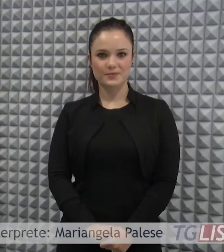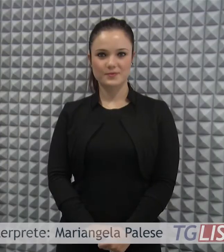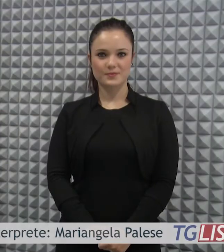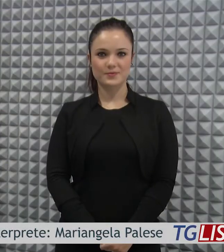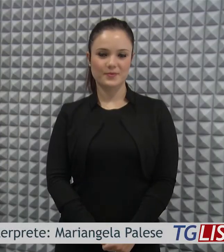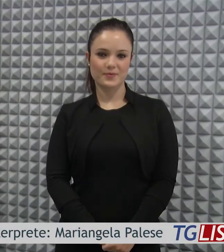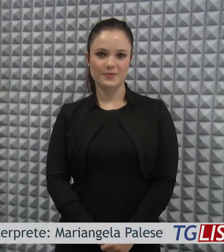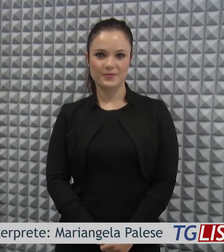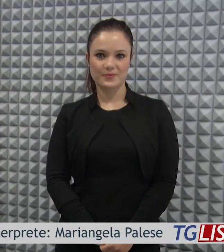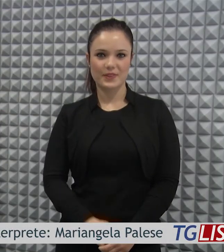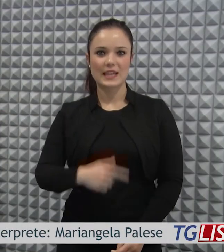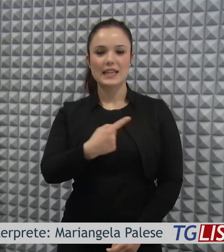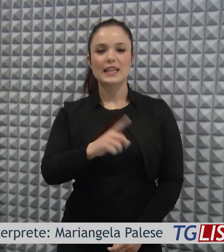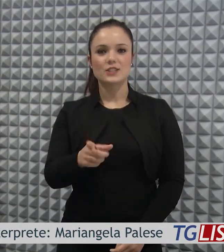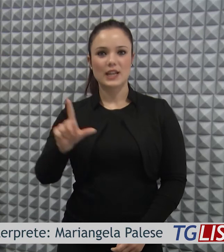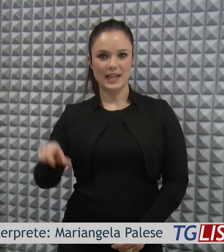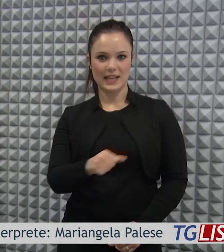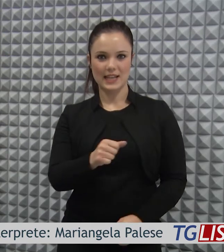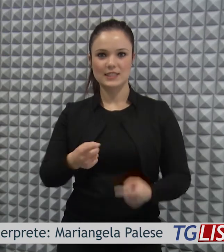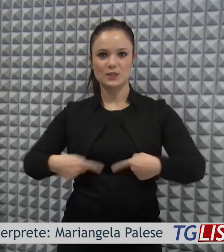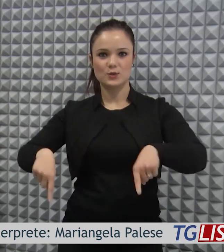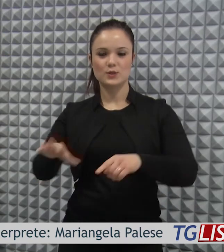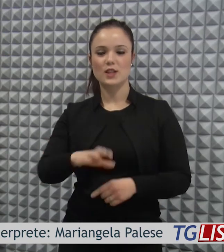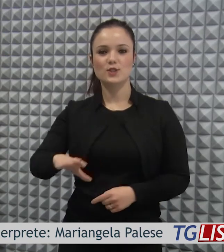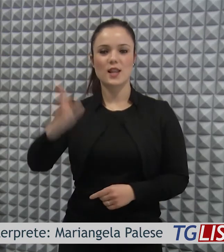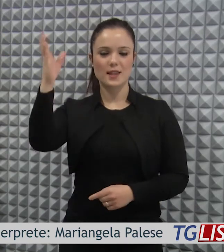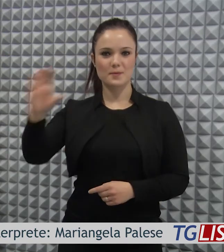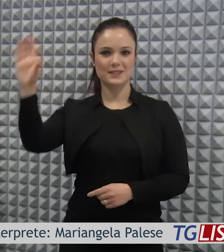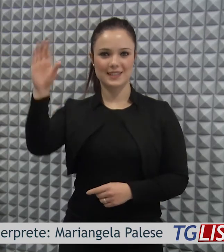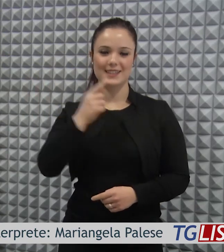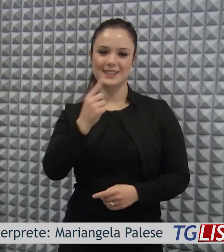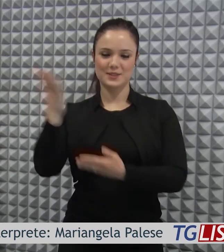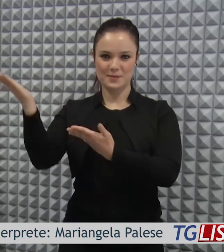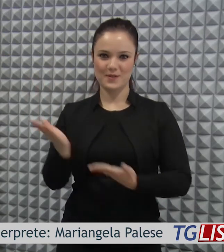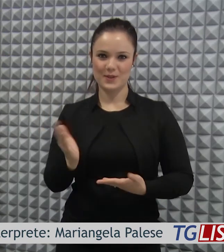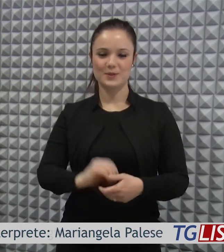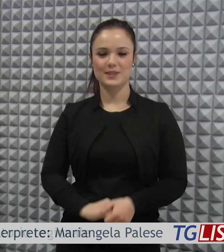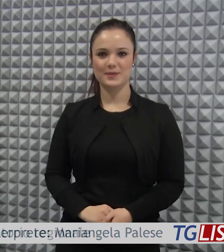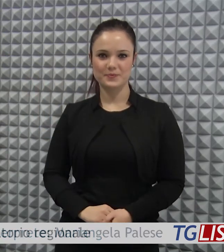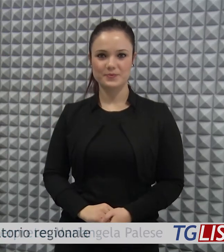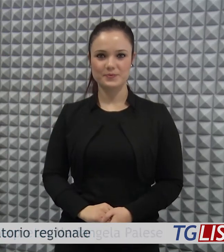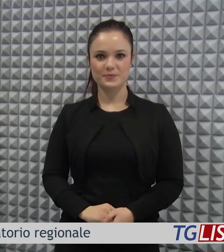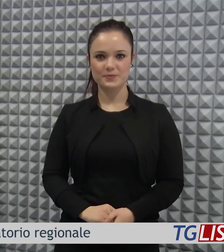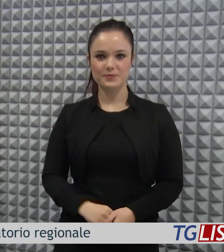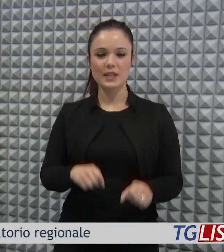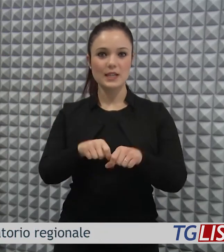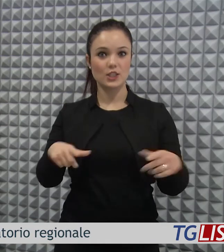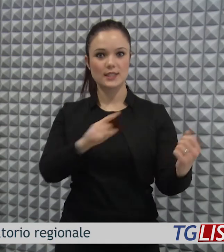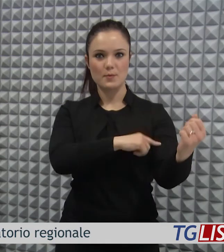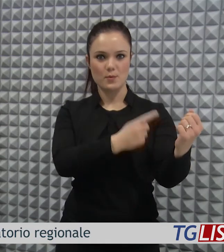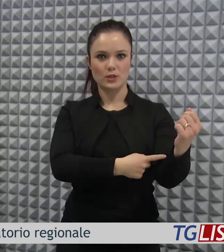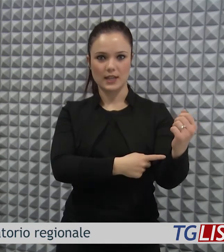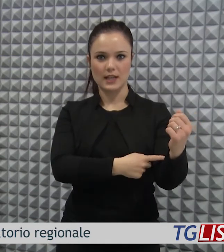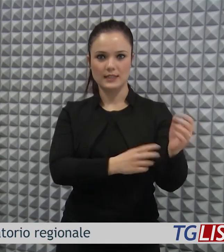Ben trovati al TGLIS della Giunta Regionale di Basilicata. Si è insediato a